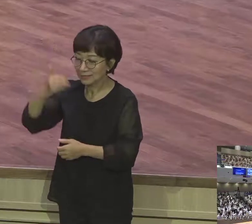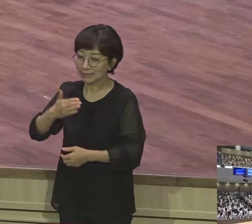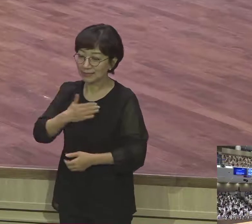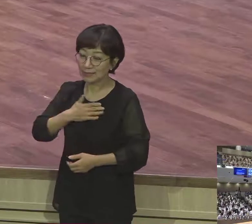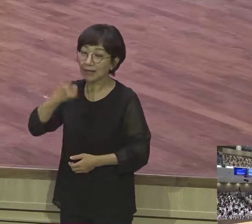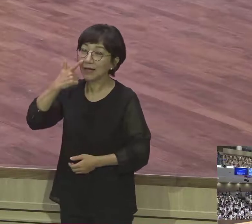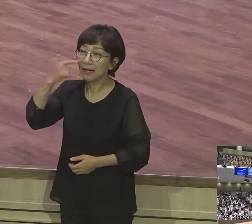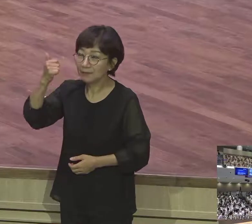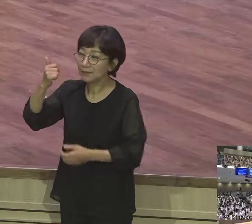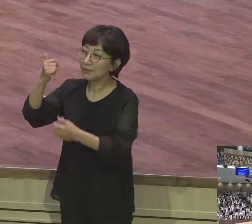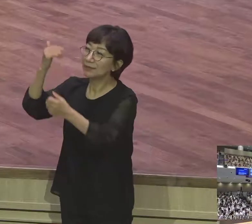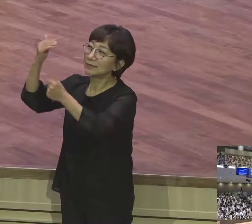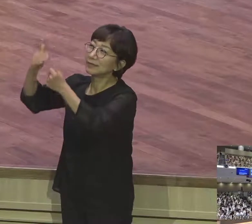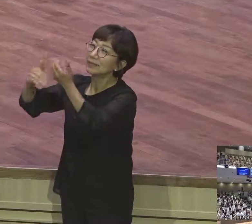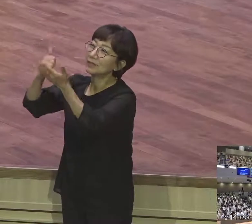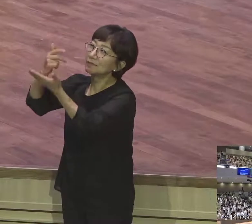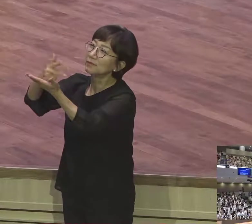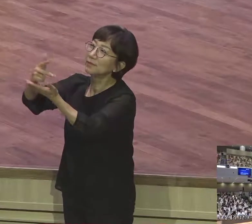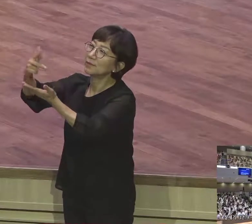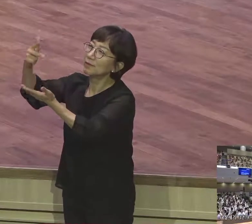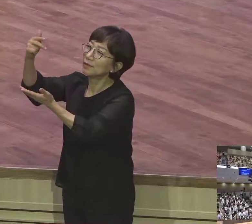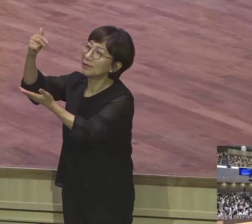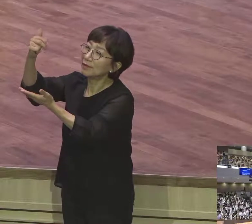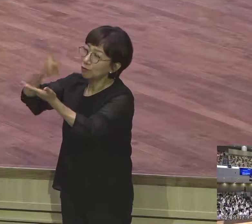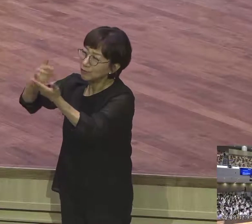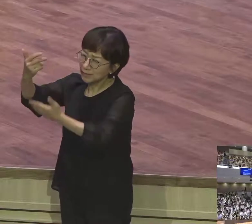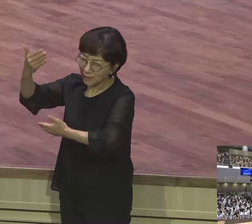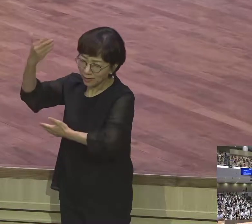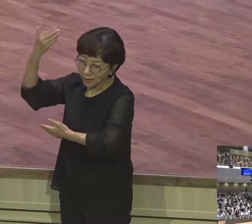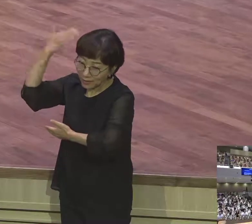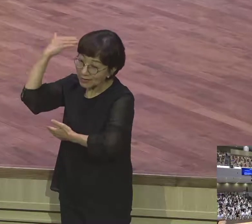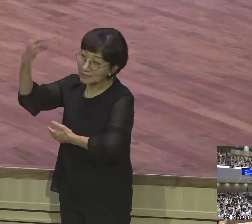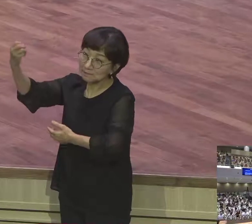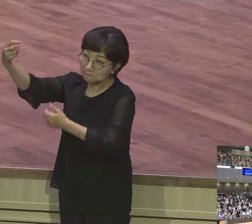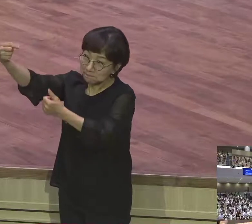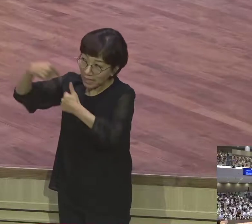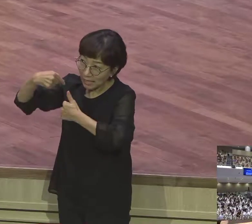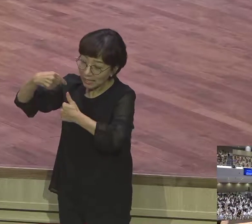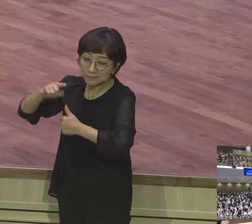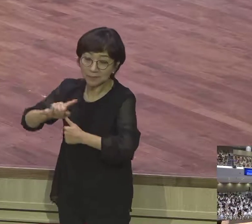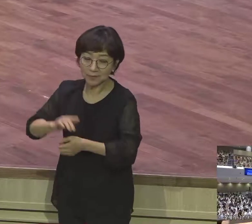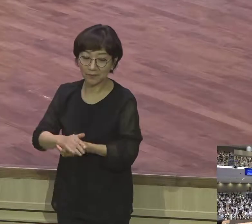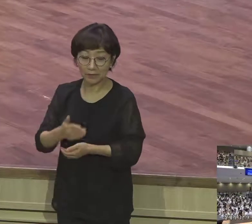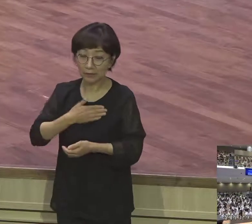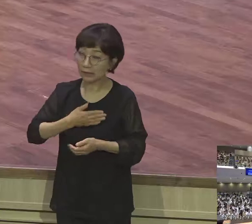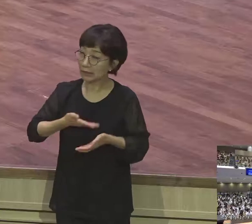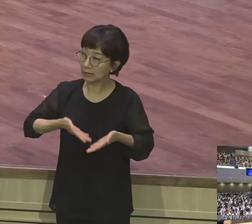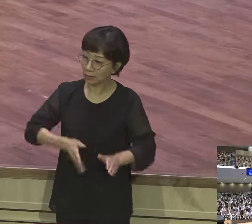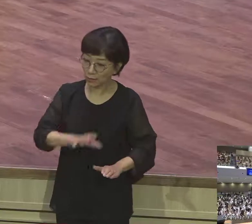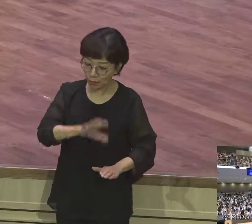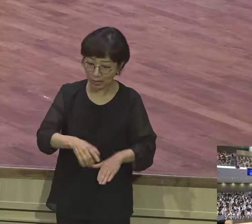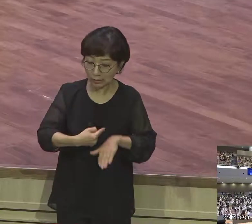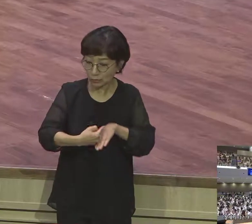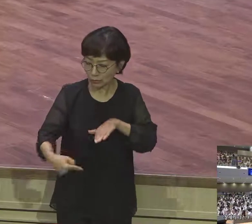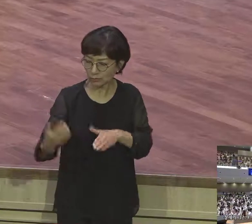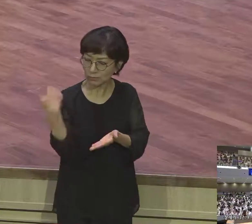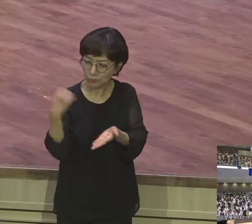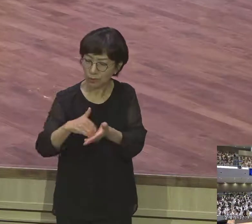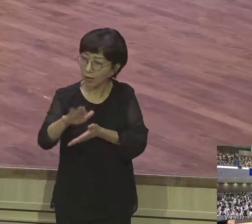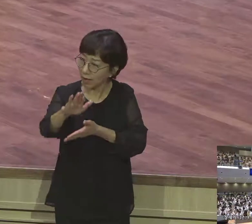여호와여 주께서 전에 내게 명하시기를 내 고향 내 족속으로 돌아가라 내가 내게 은혜를 베풀이라 하셨나이다